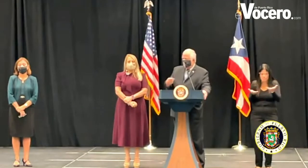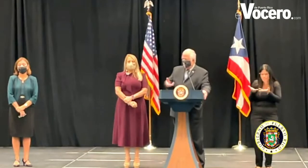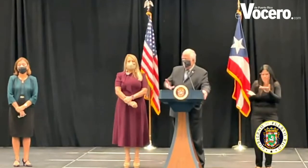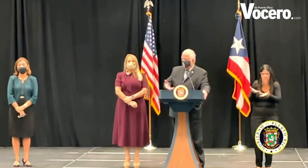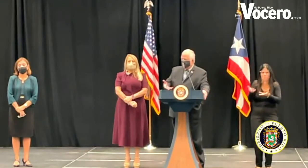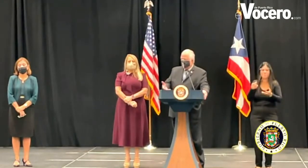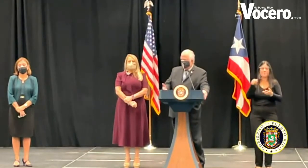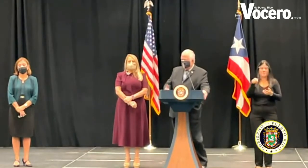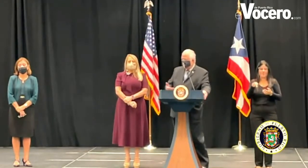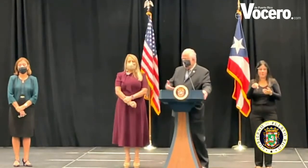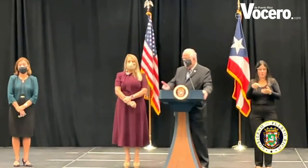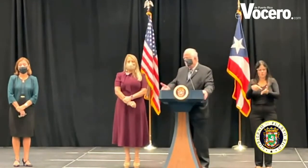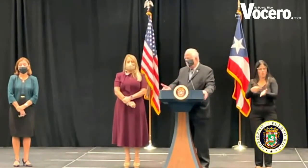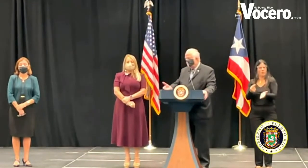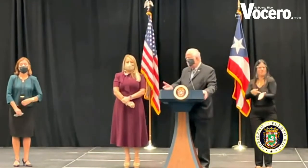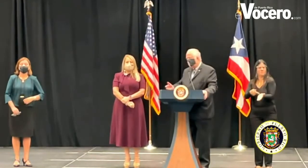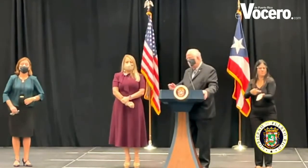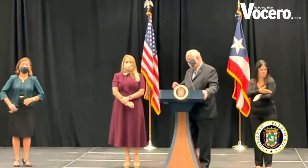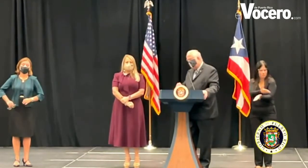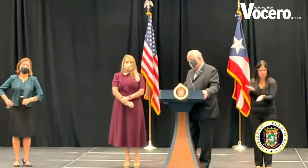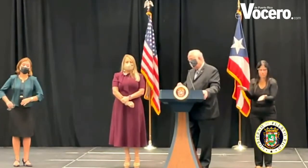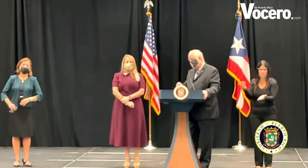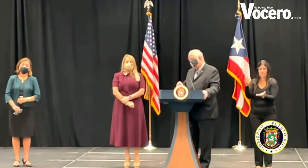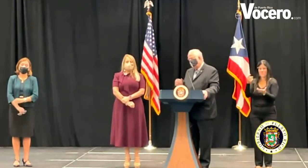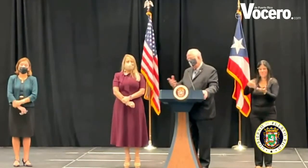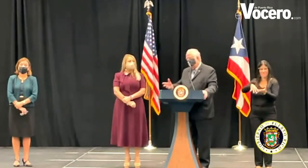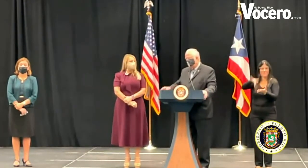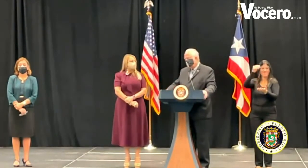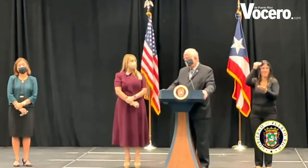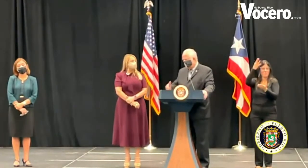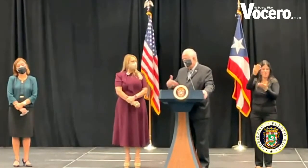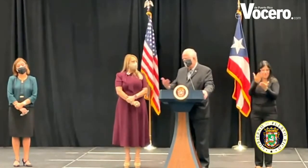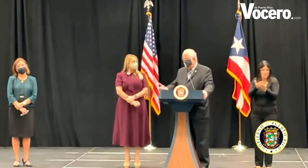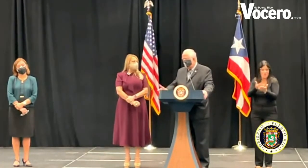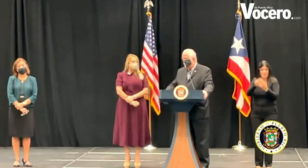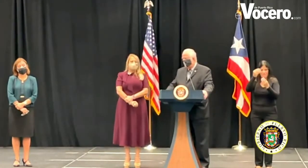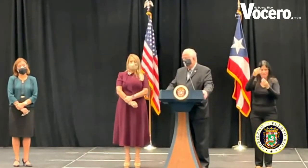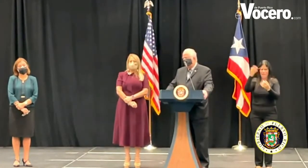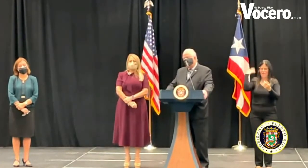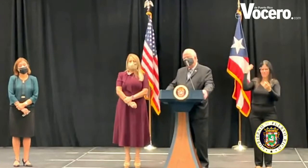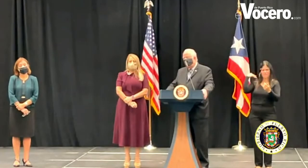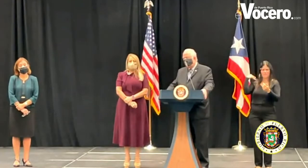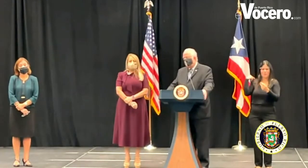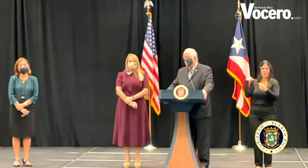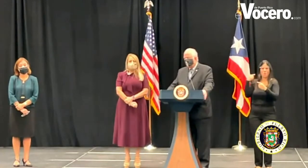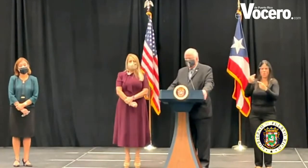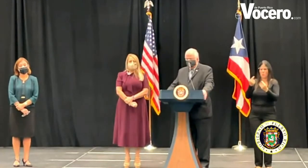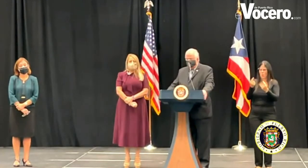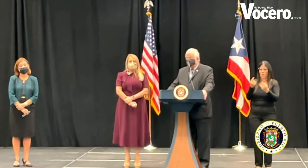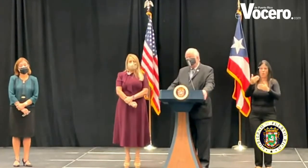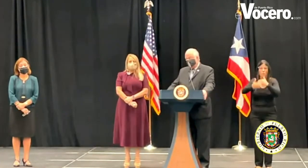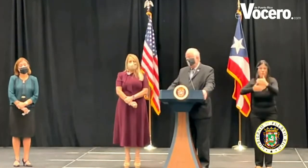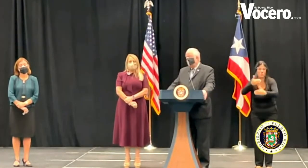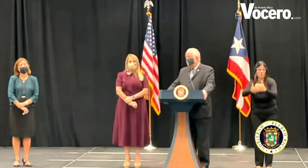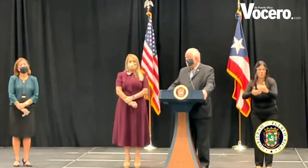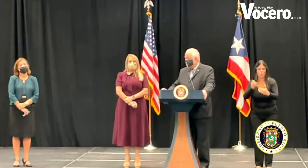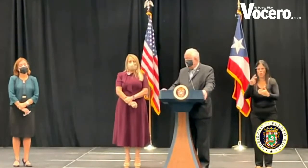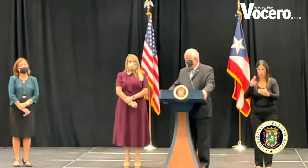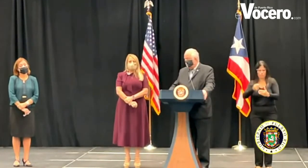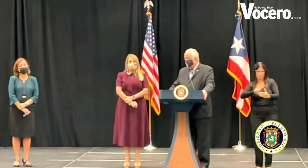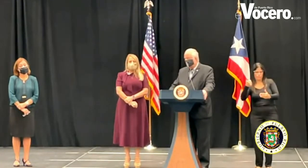si se logra probar que sí existía el documento que faltaba o el procedimiento, se elimina. Pero hay otros que no. Ahora,